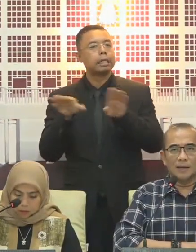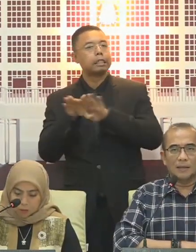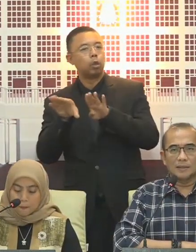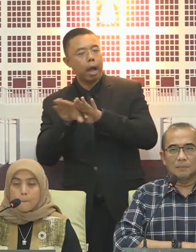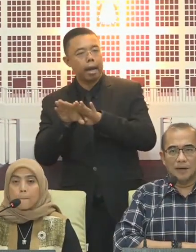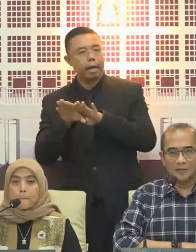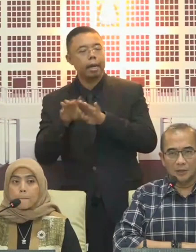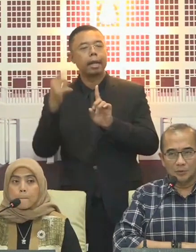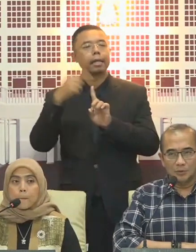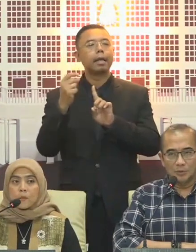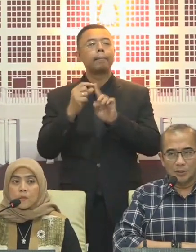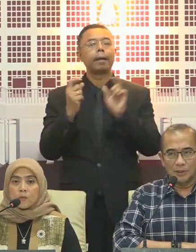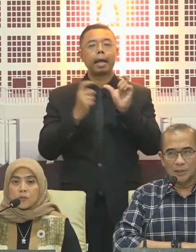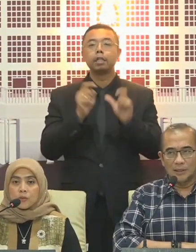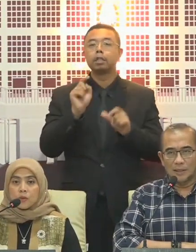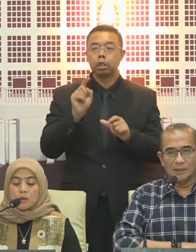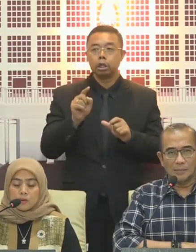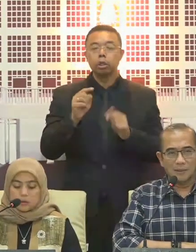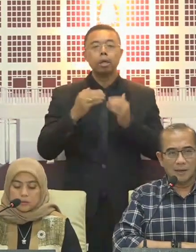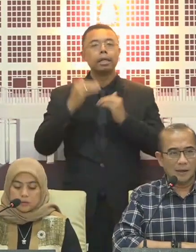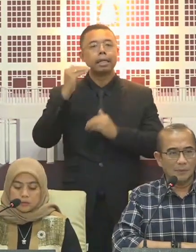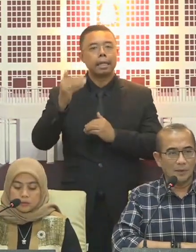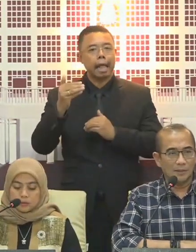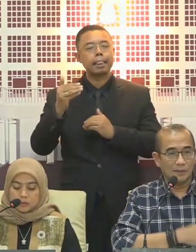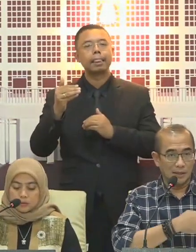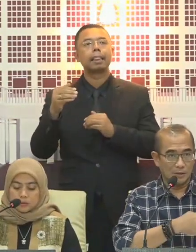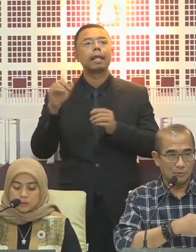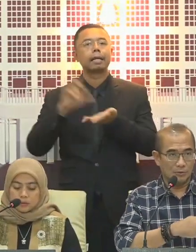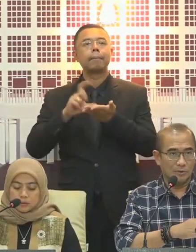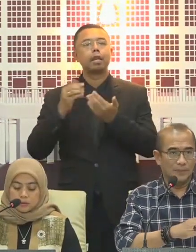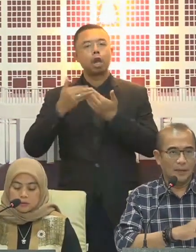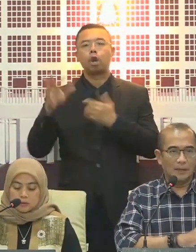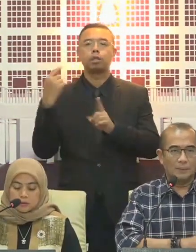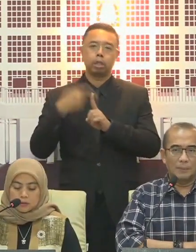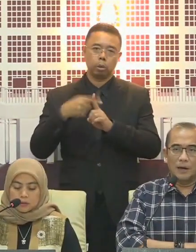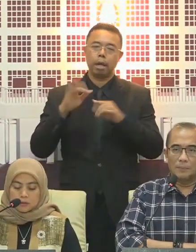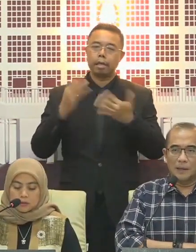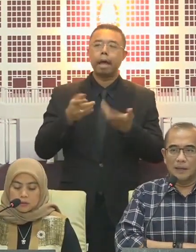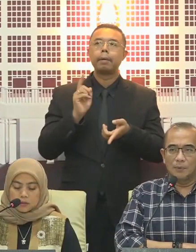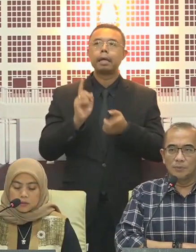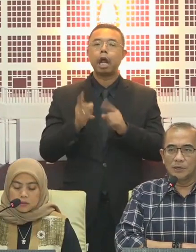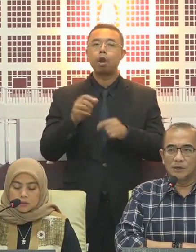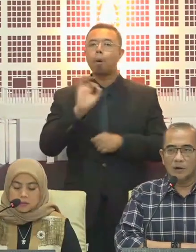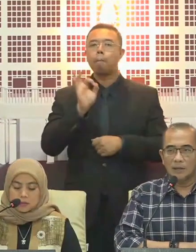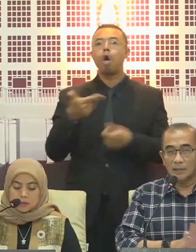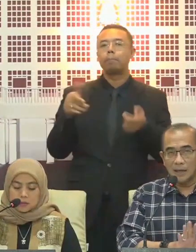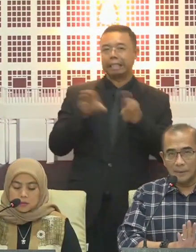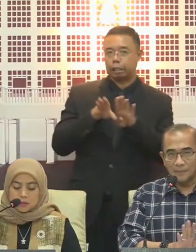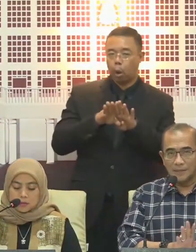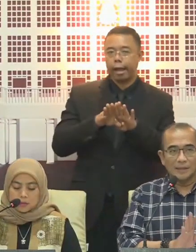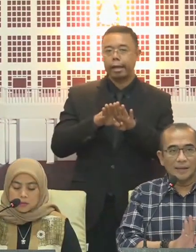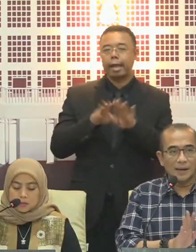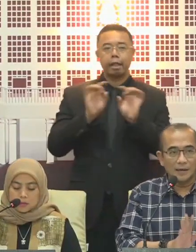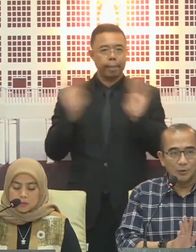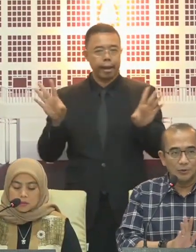Maka TPS itu di tingkat kesamatan rekapitulasinya jalan terus. Tapi bagi yang belum sinkron, ini kita